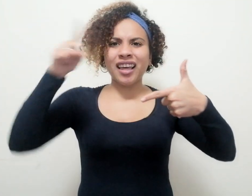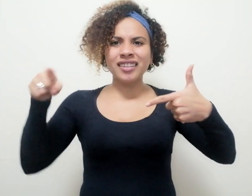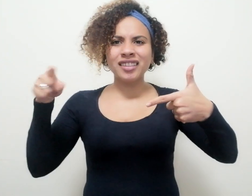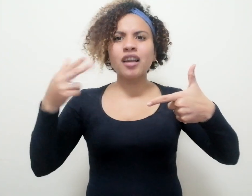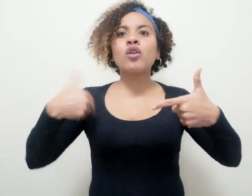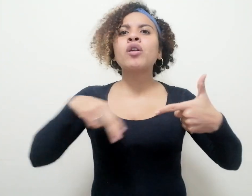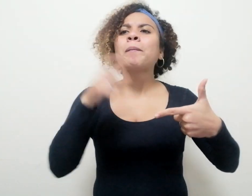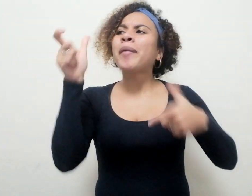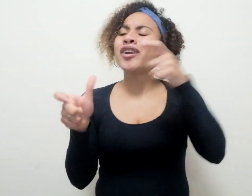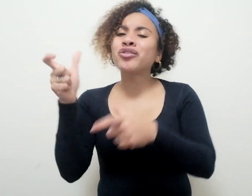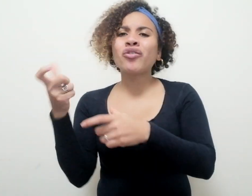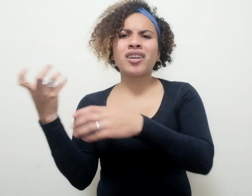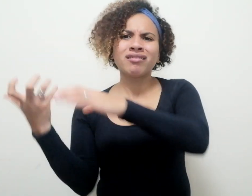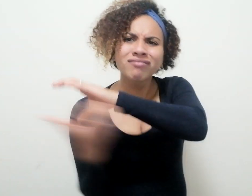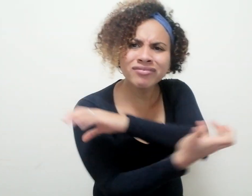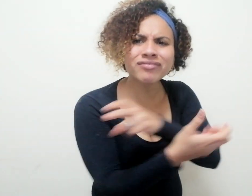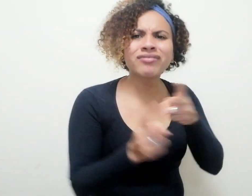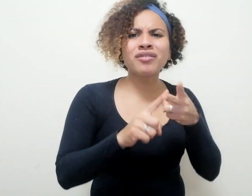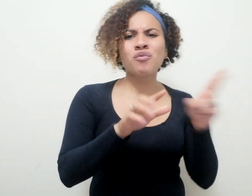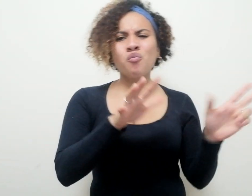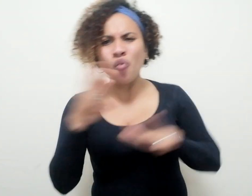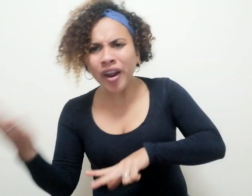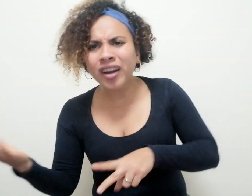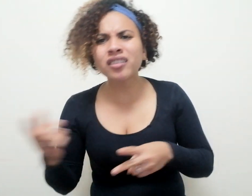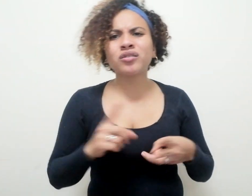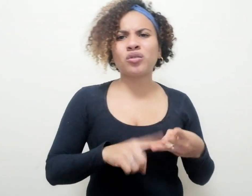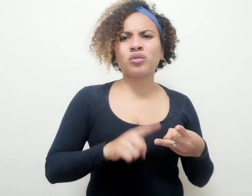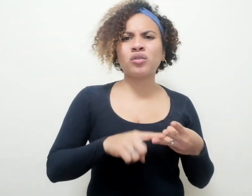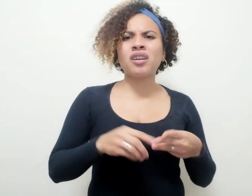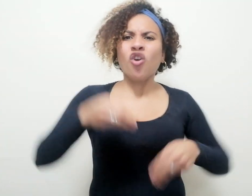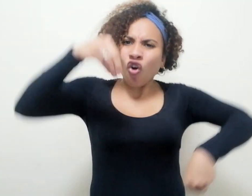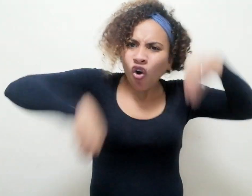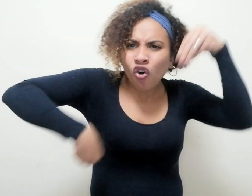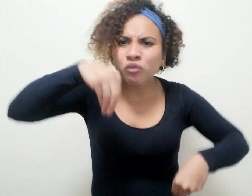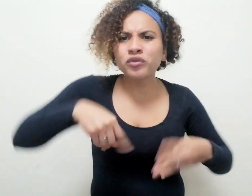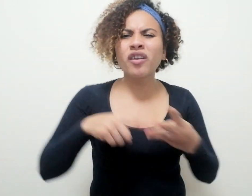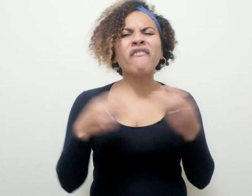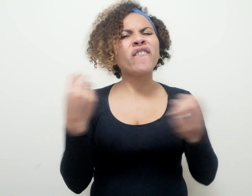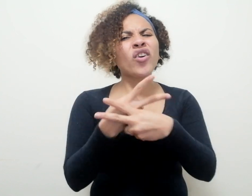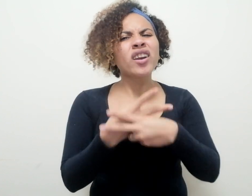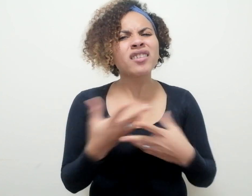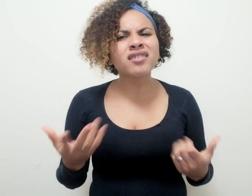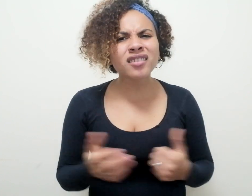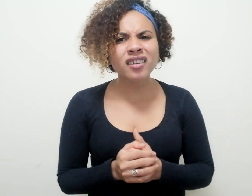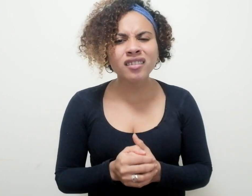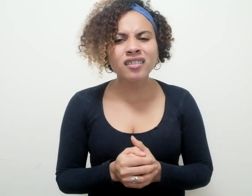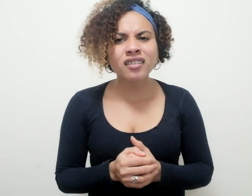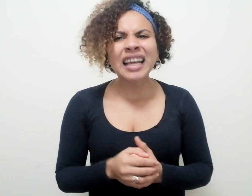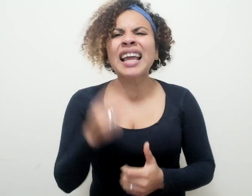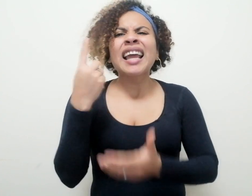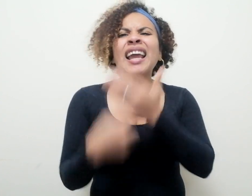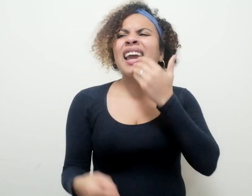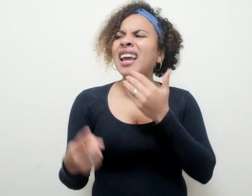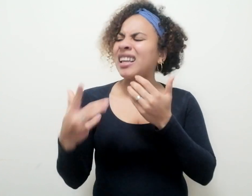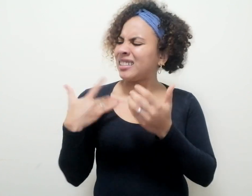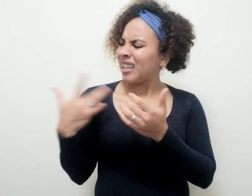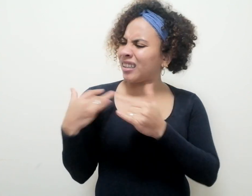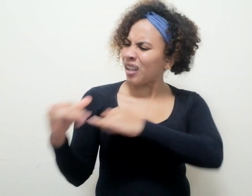latinoamericano, el miedo